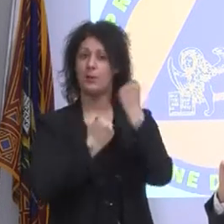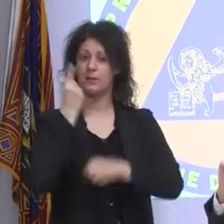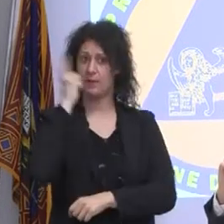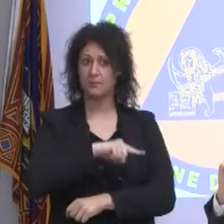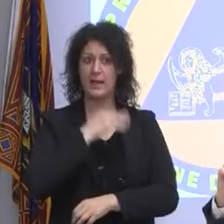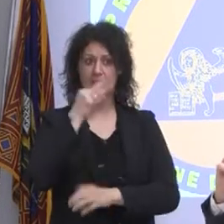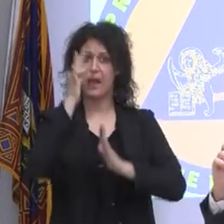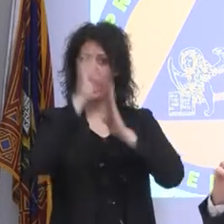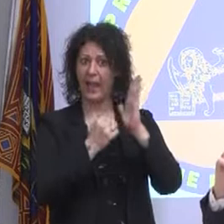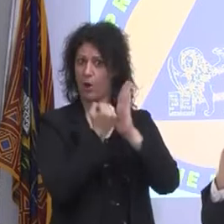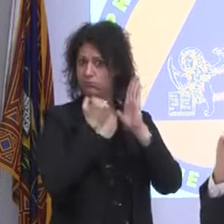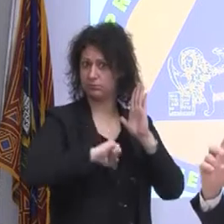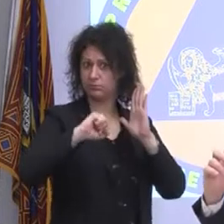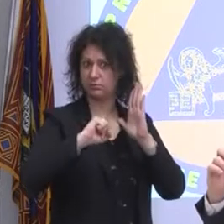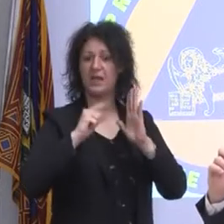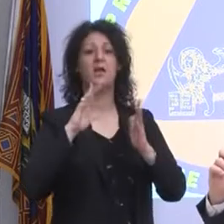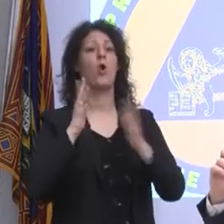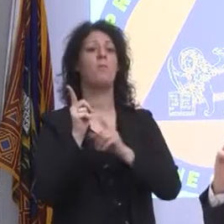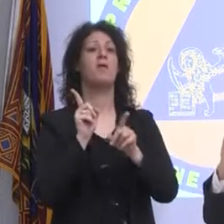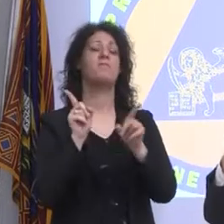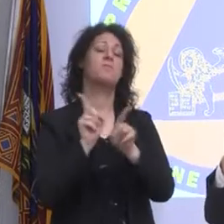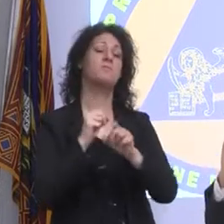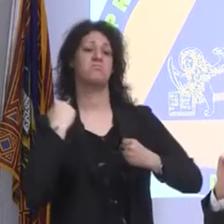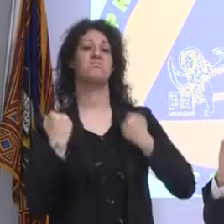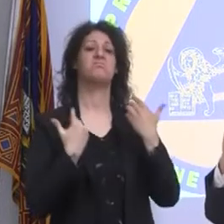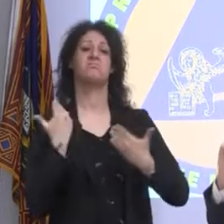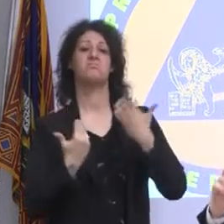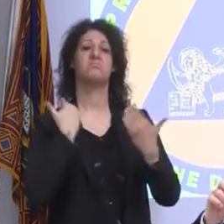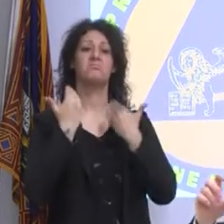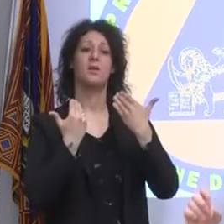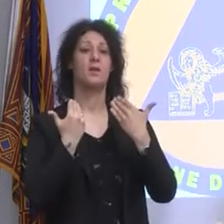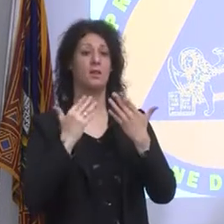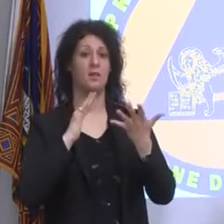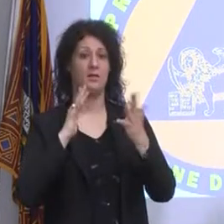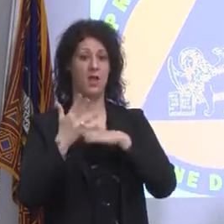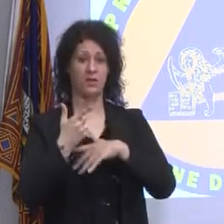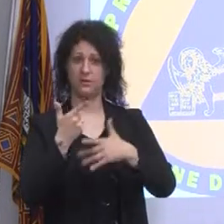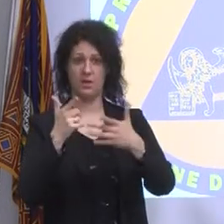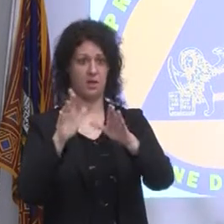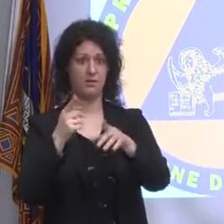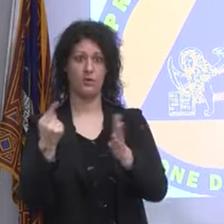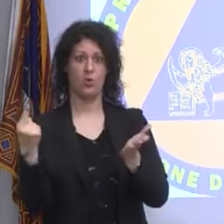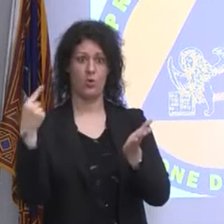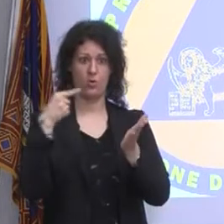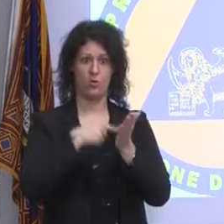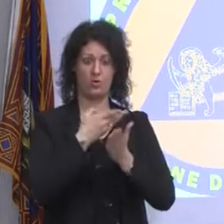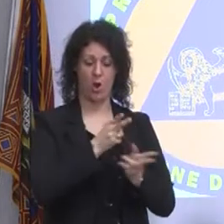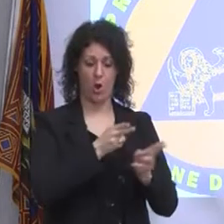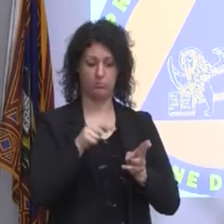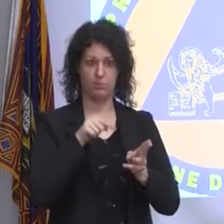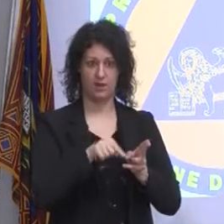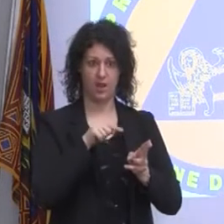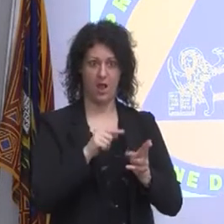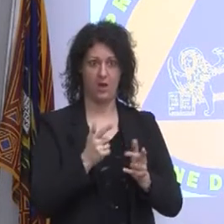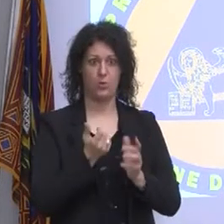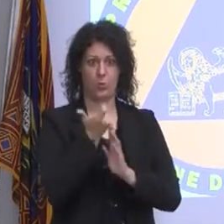rispetta le regole, fa il fenomeno, la responsabilità ripassa all'ospedale, perché tornano a salire le terapie intensive,